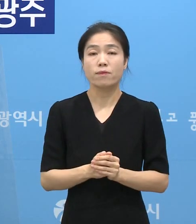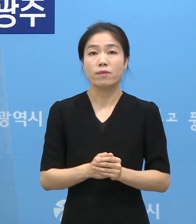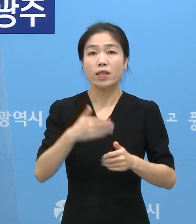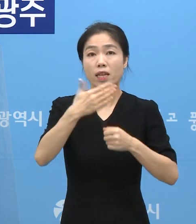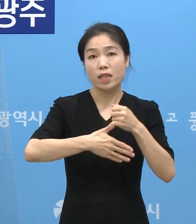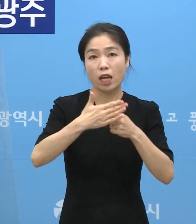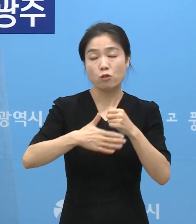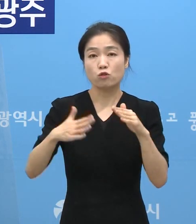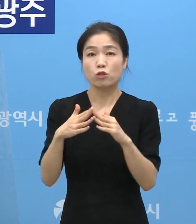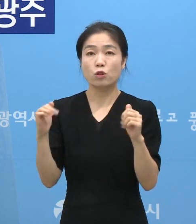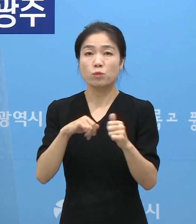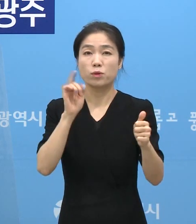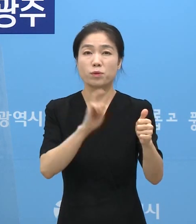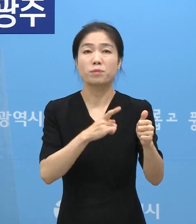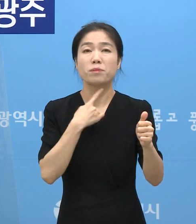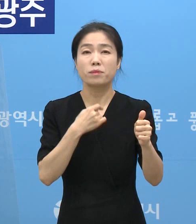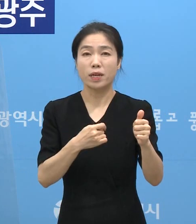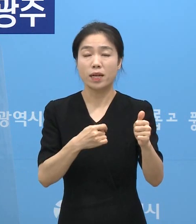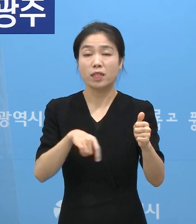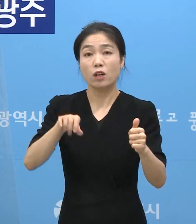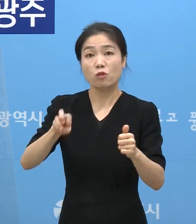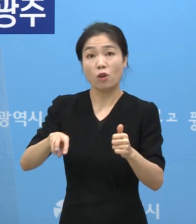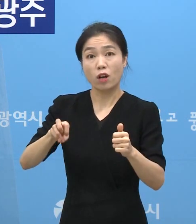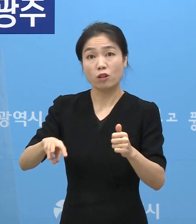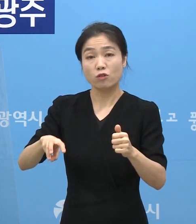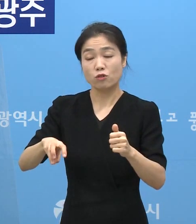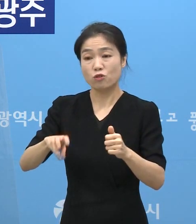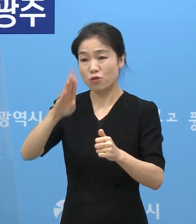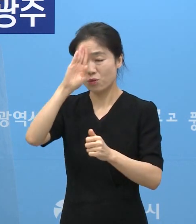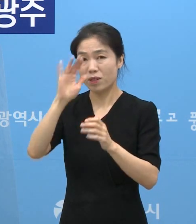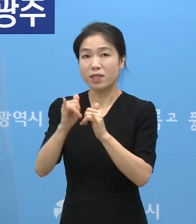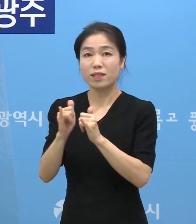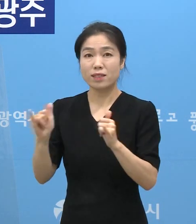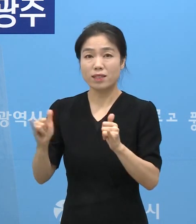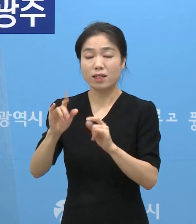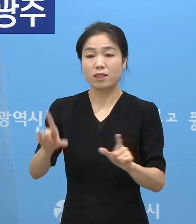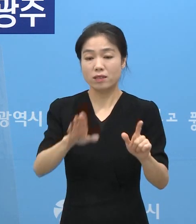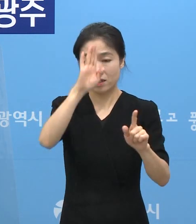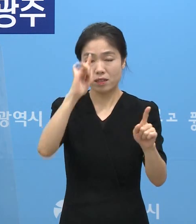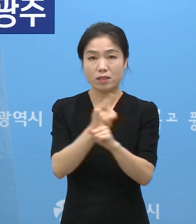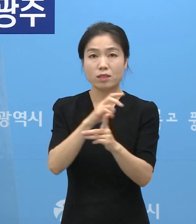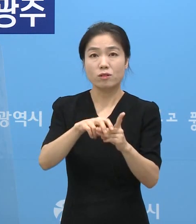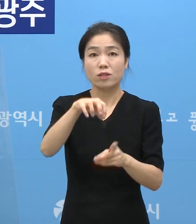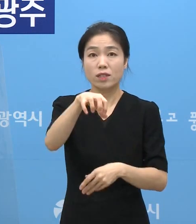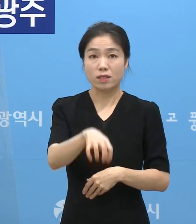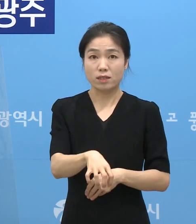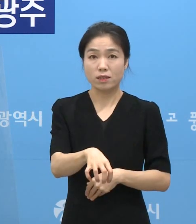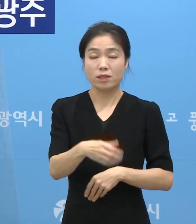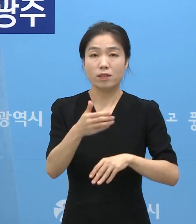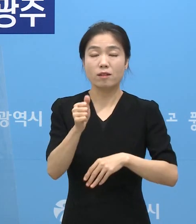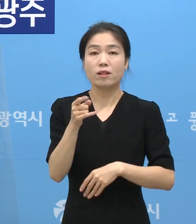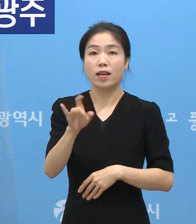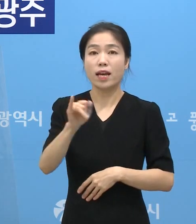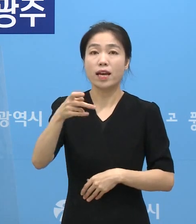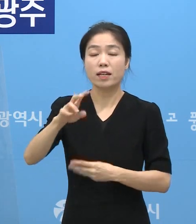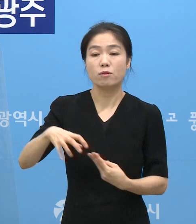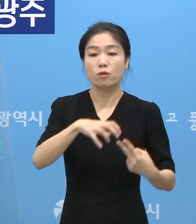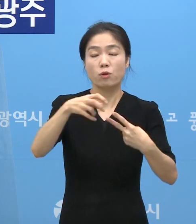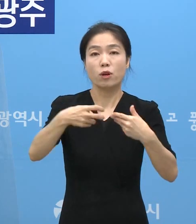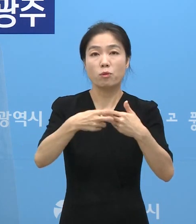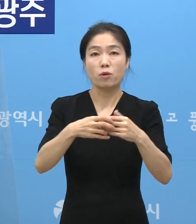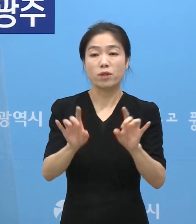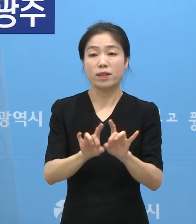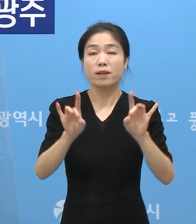전북에서 확진되신 광주지역 환자가 생활치료센터와 해외입영양병원에 각